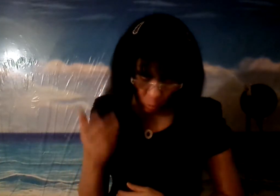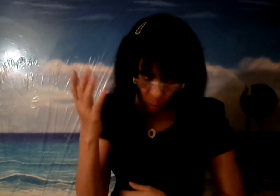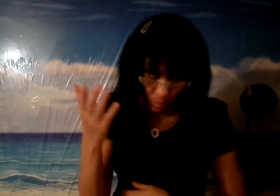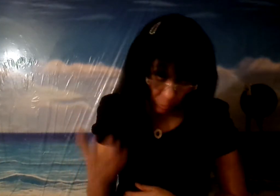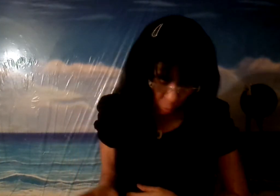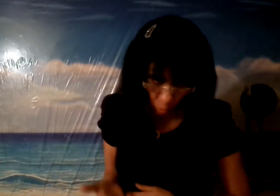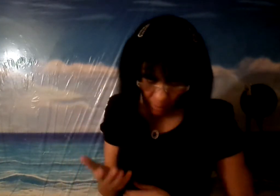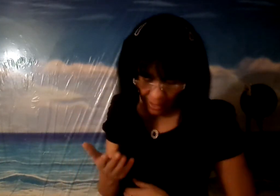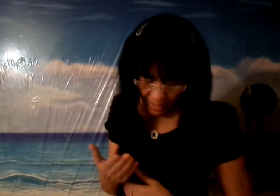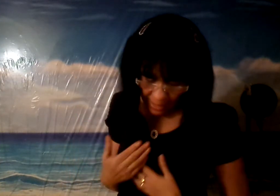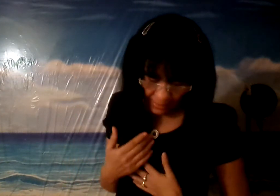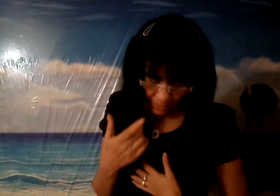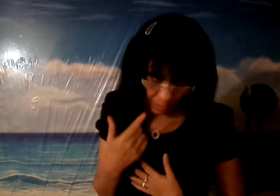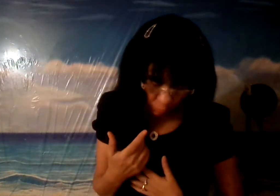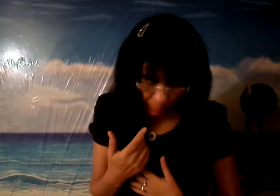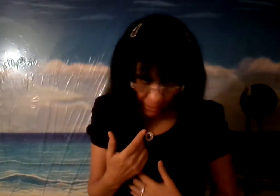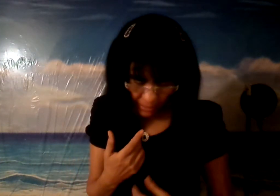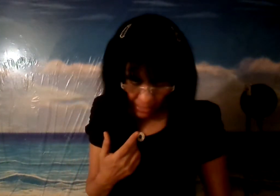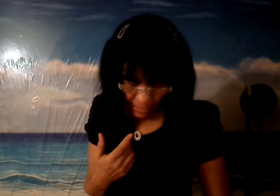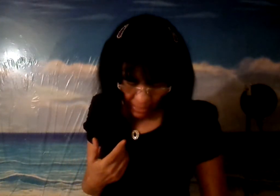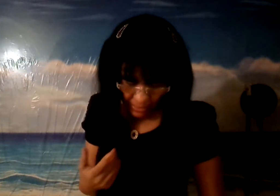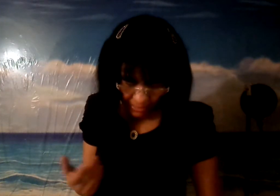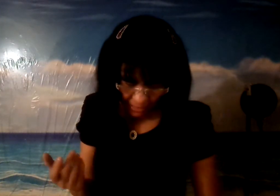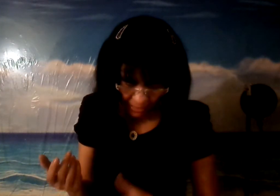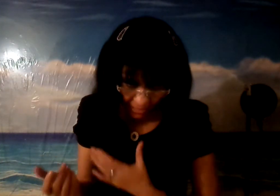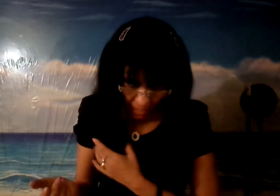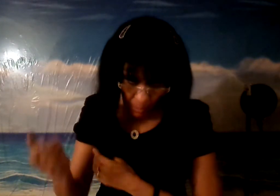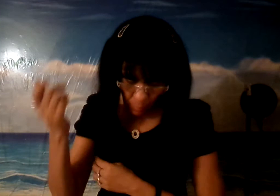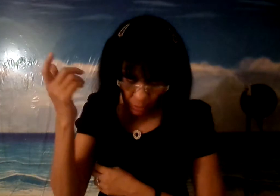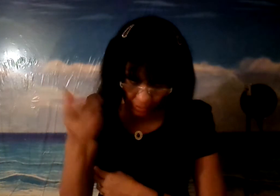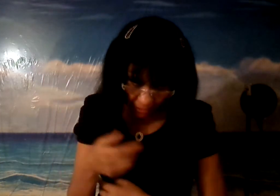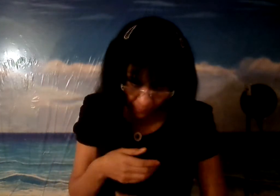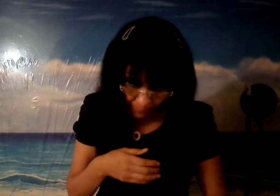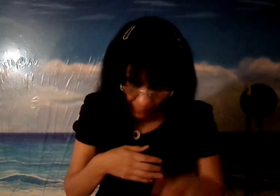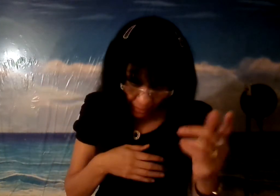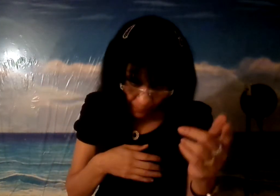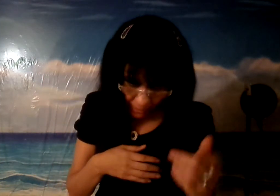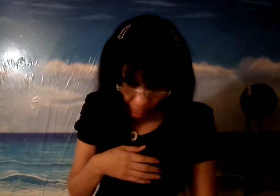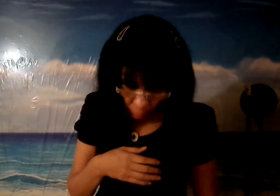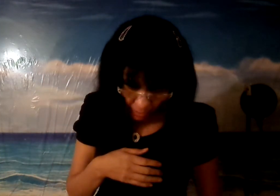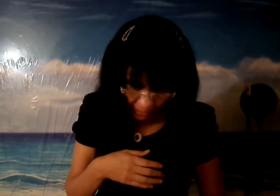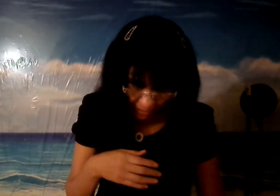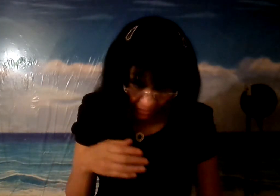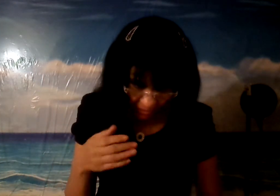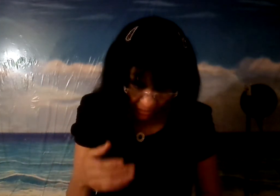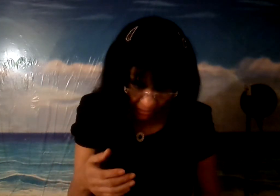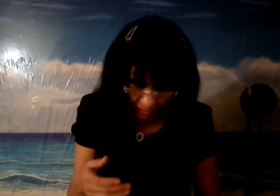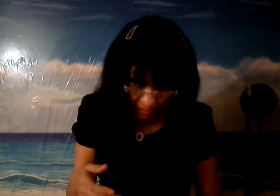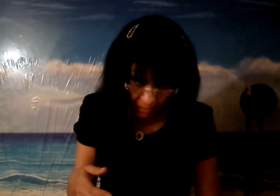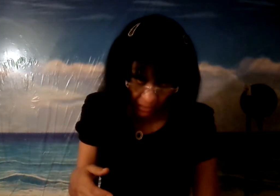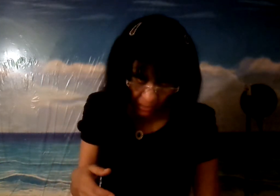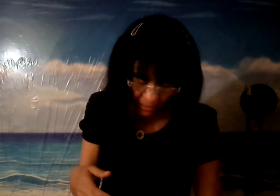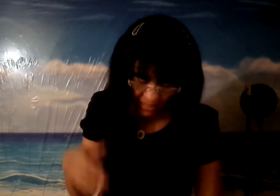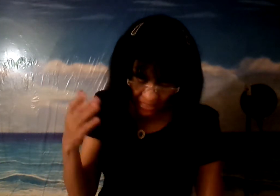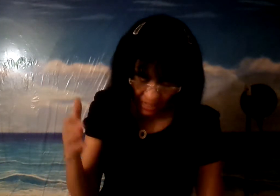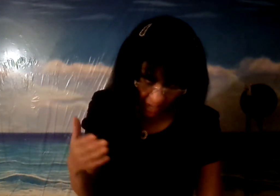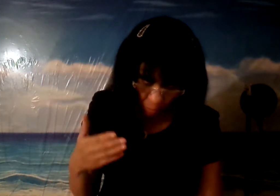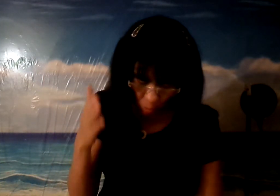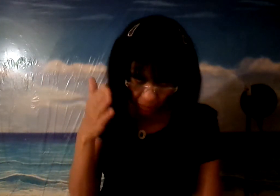tú no vas a darle la otra mejilla y el que quiera ponerte en pleito y que quiera hacer algo contra